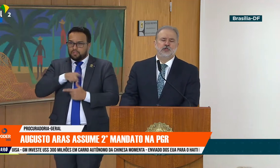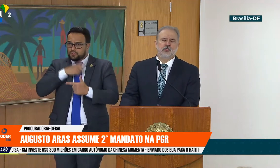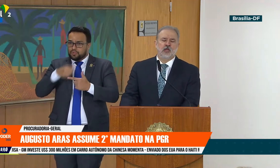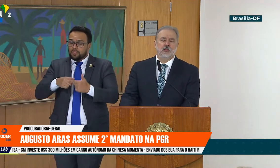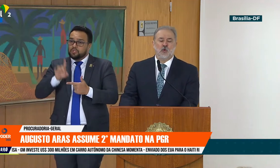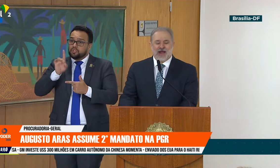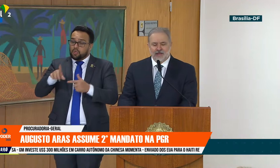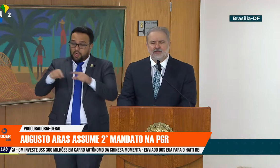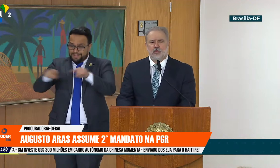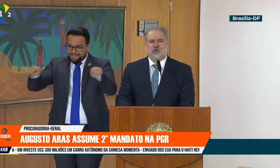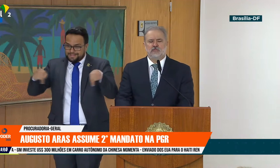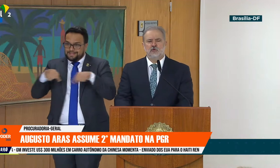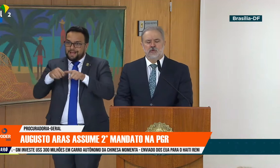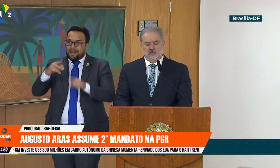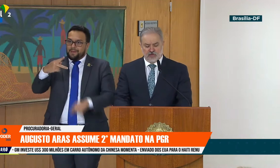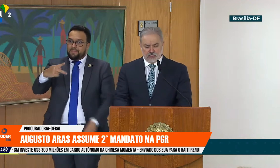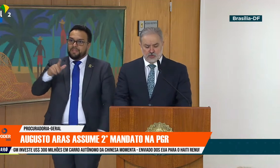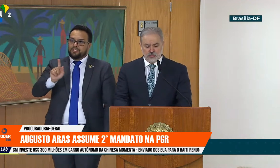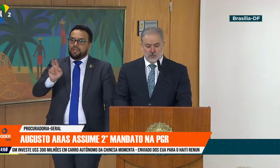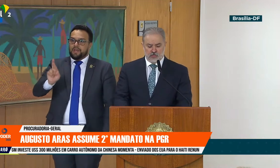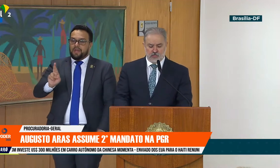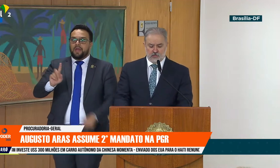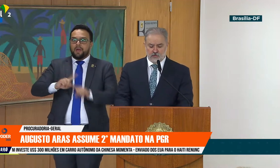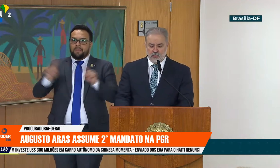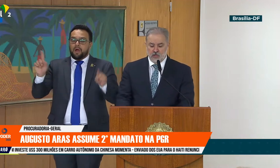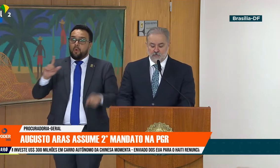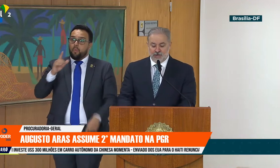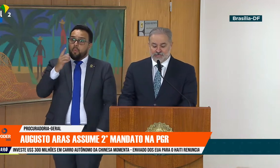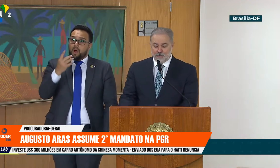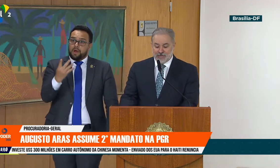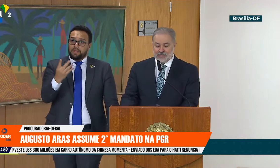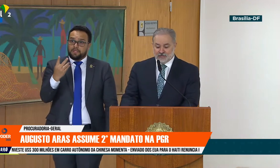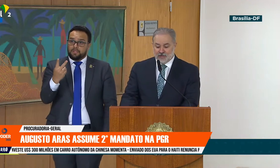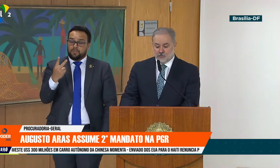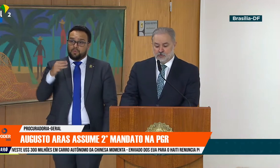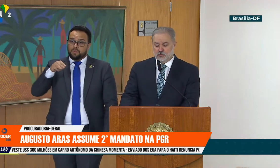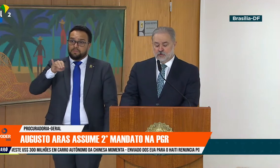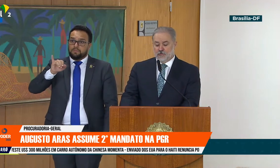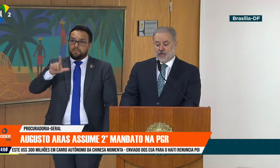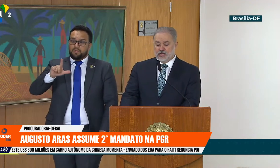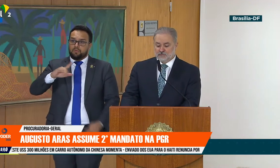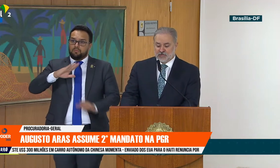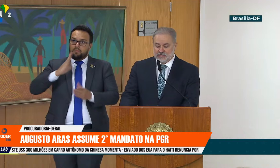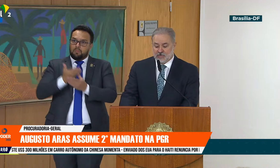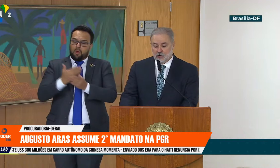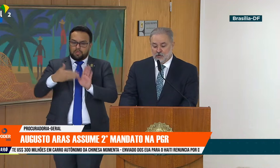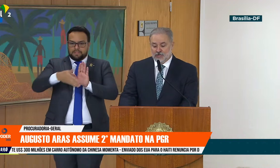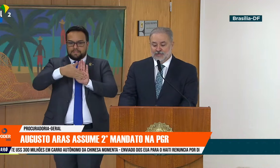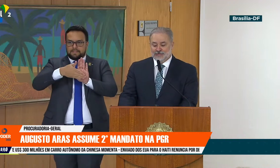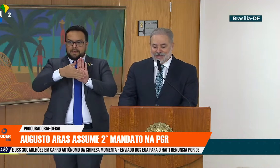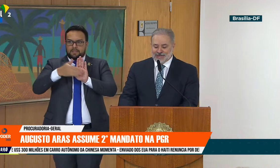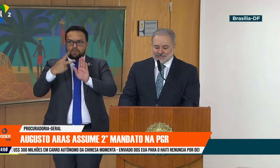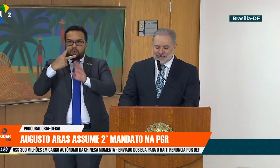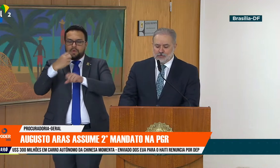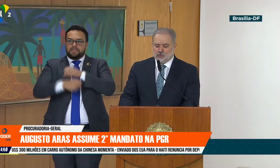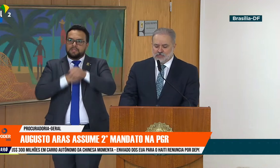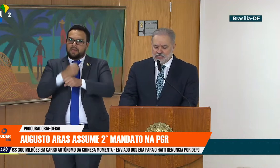gabinete do PGR, 42 mil manifestações em dois anos, mas apresentamos, em especial,